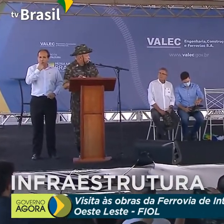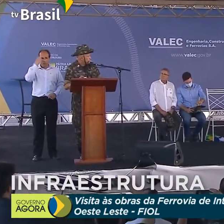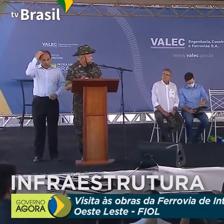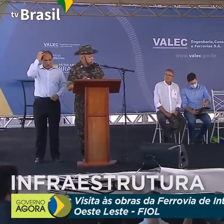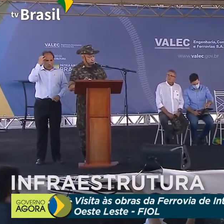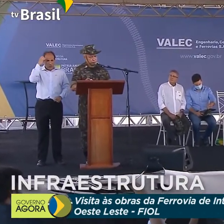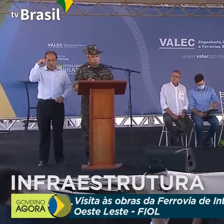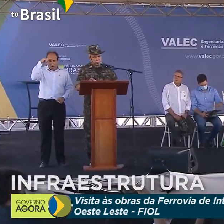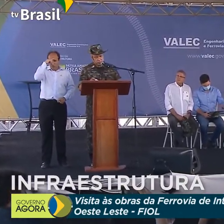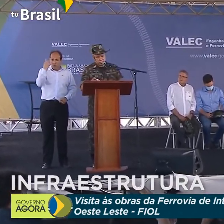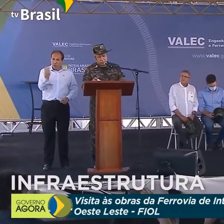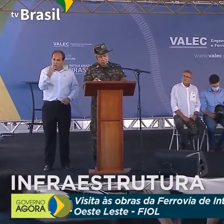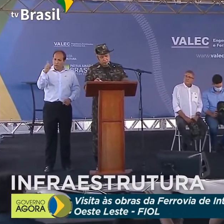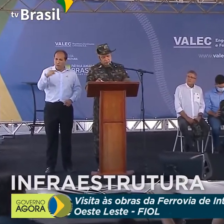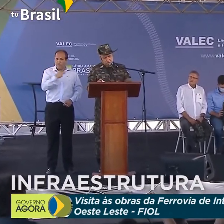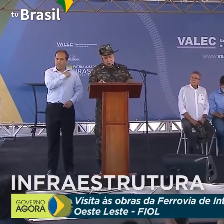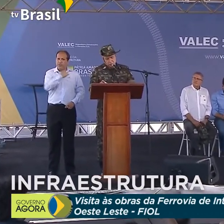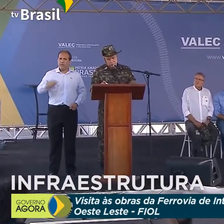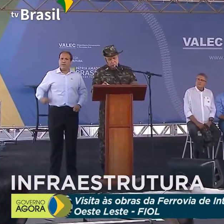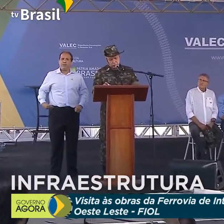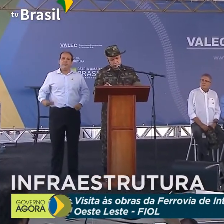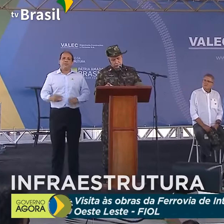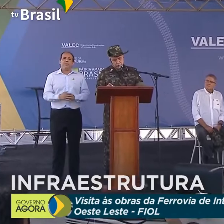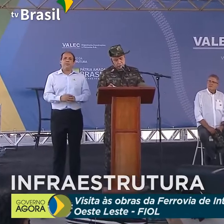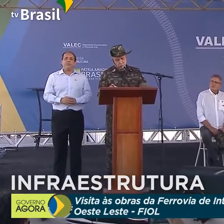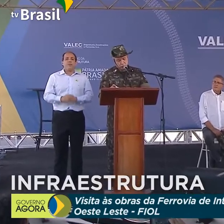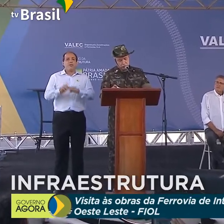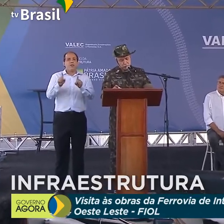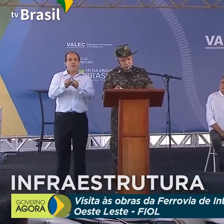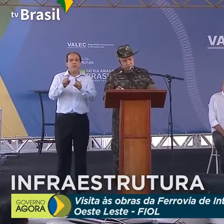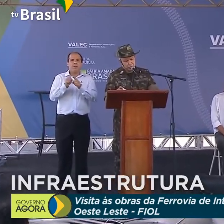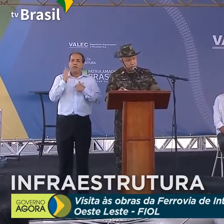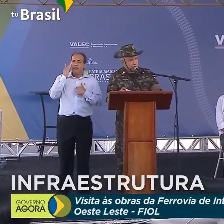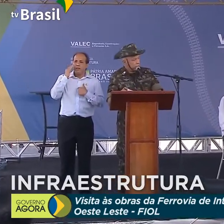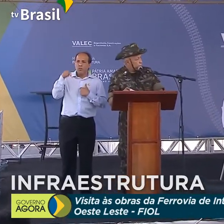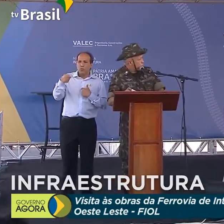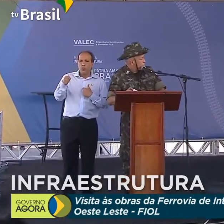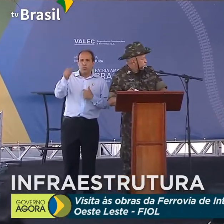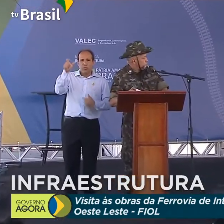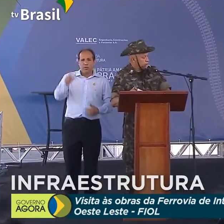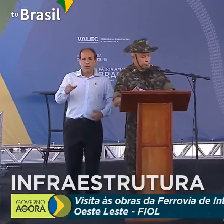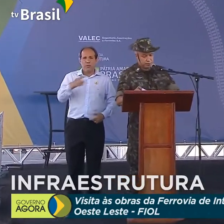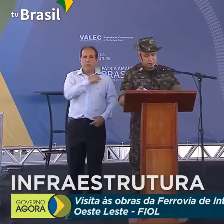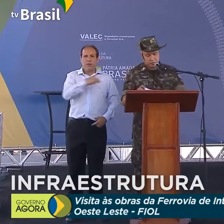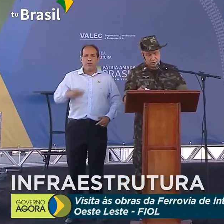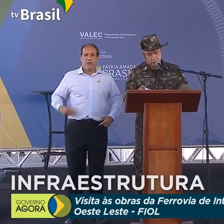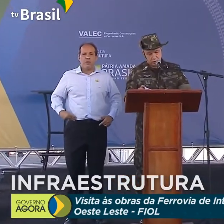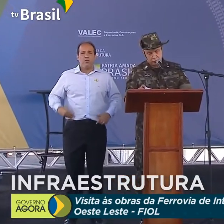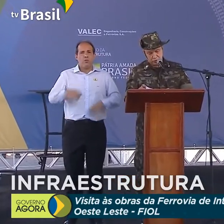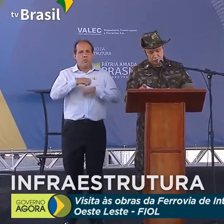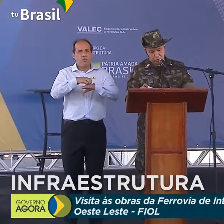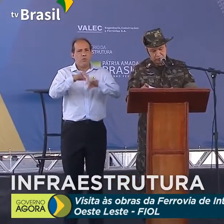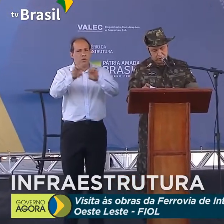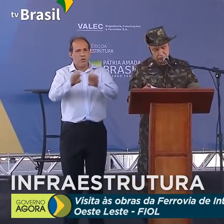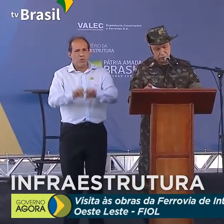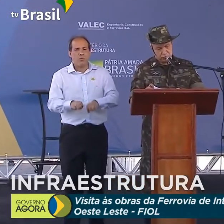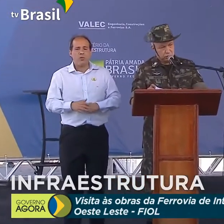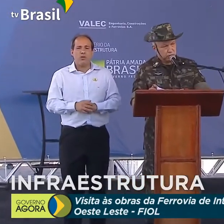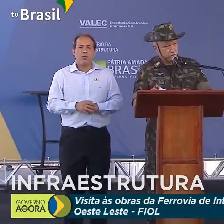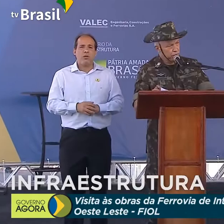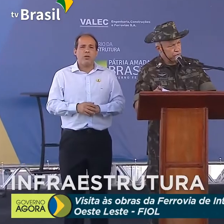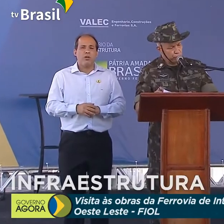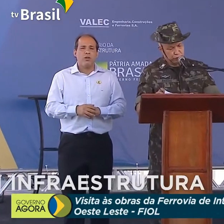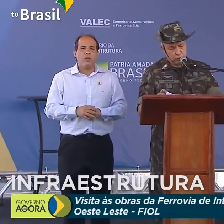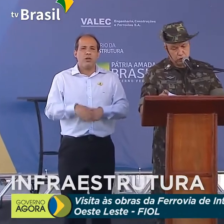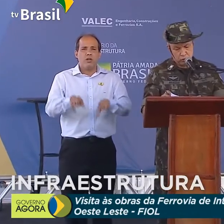e Ramos, ministros, senhor Tarsísio Gomes de Freita, ministro da Infraestrutura, senhores deputados,